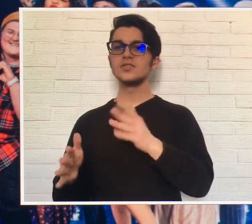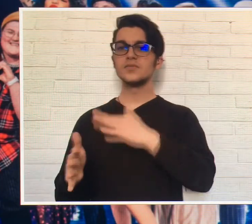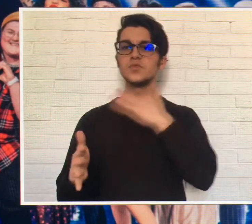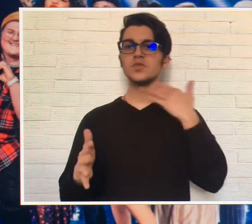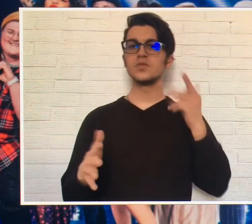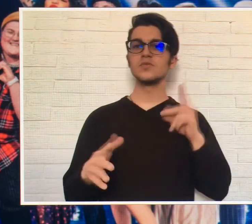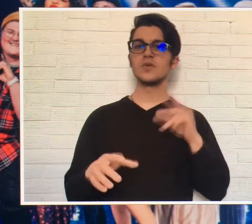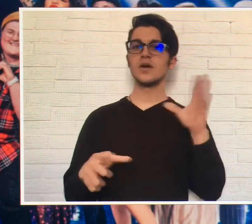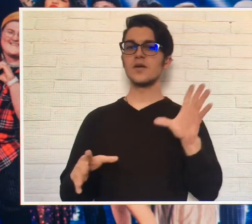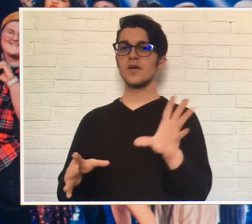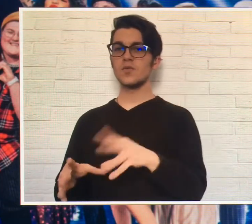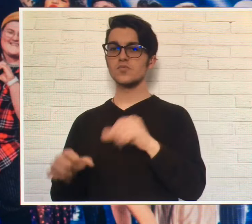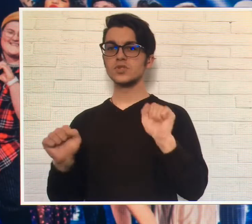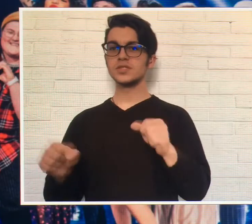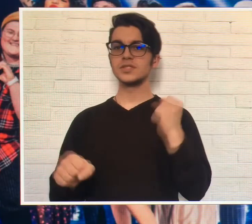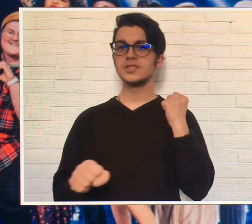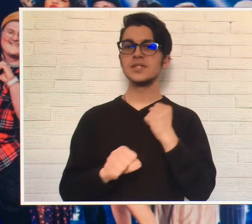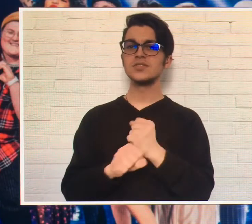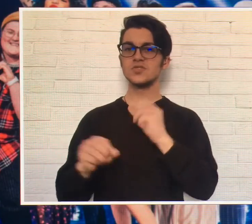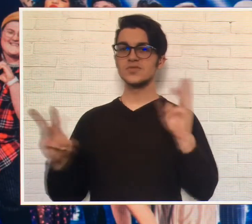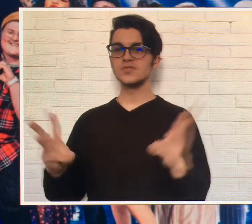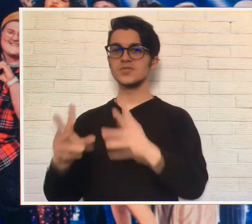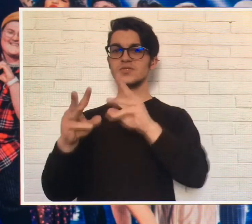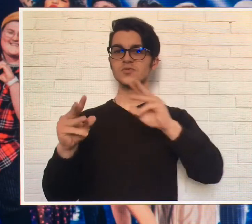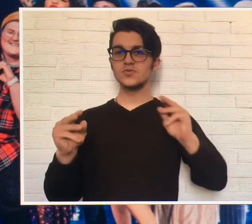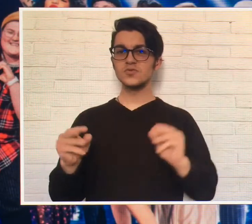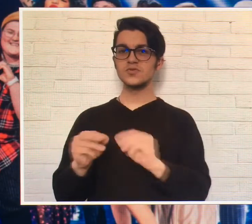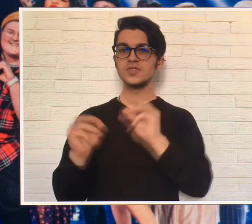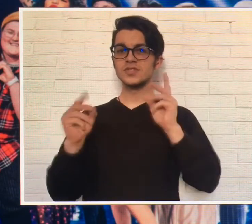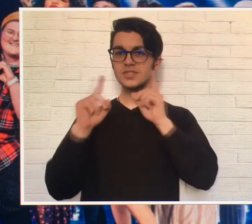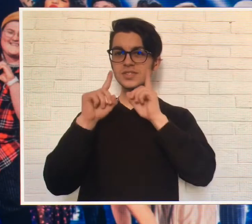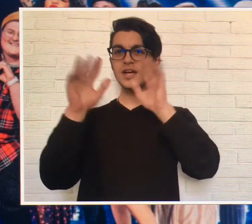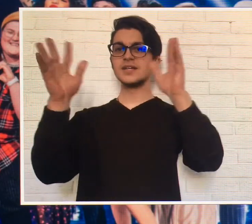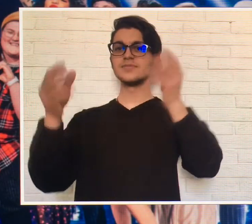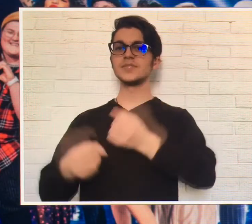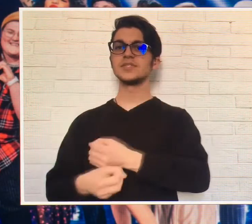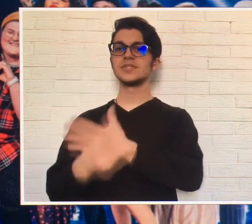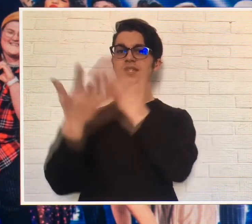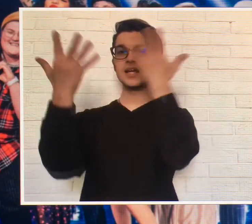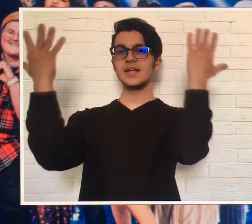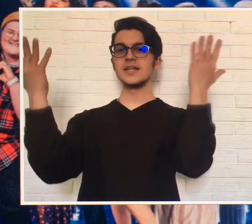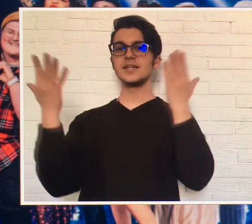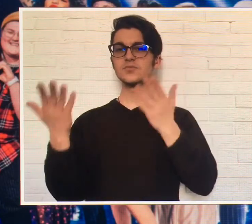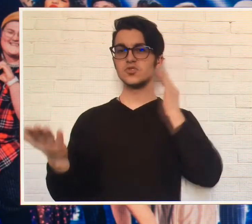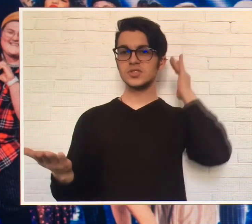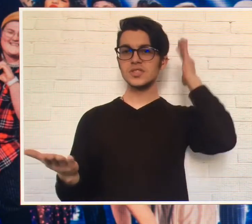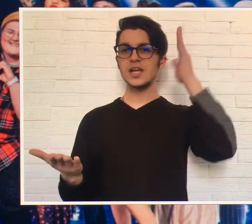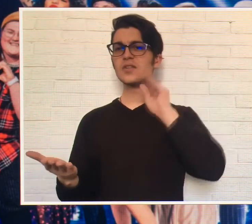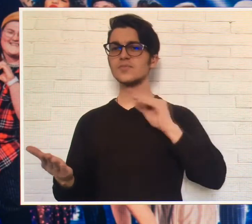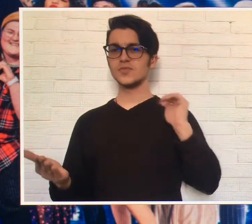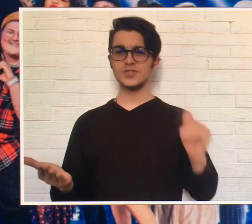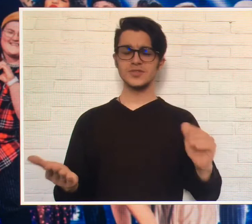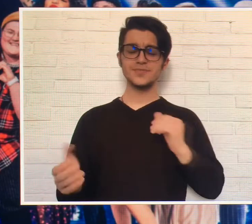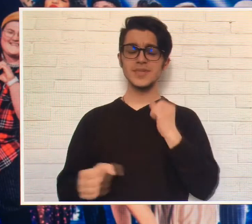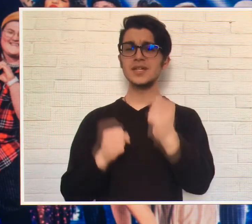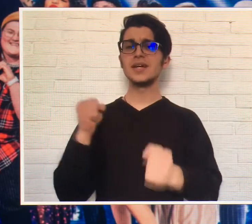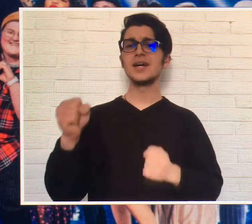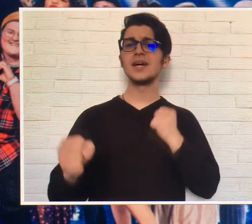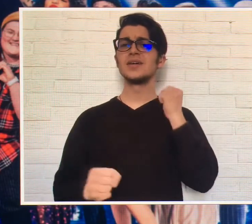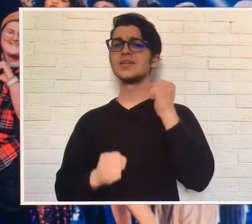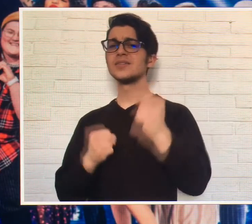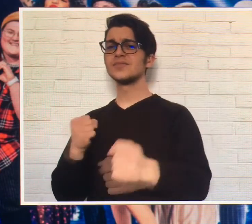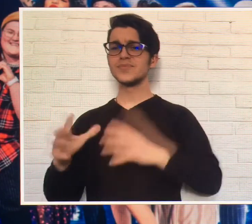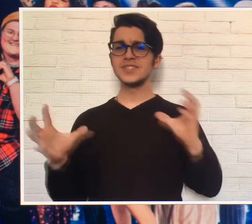много ты всего можешь сделать, Зажги свечу внутри, сияй, блистай. Те мечты, когда ребенком ты